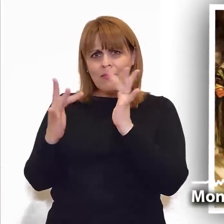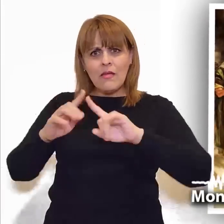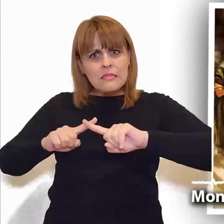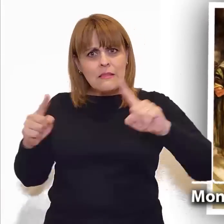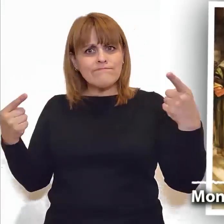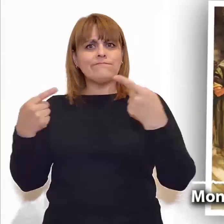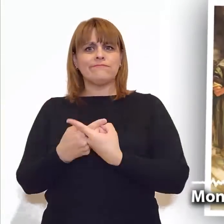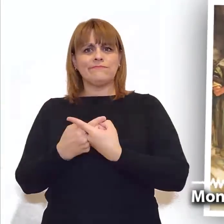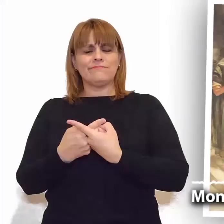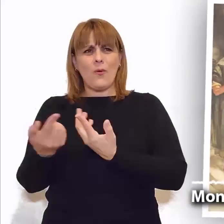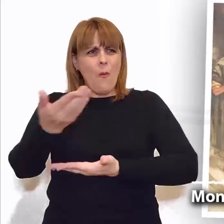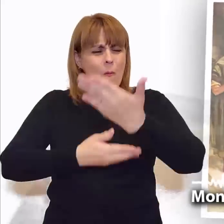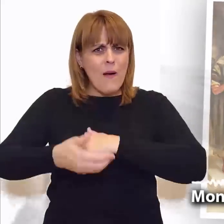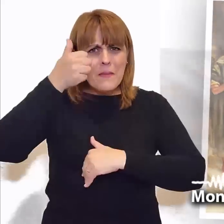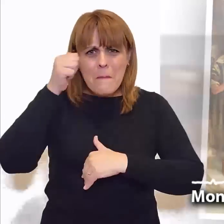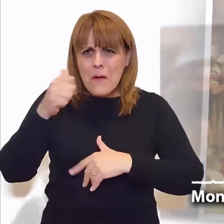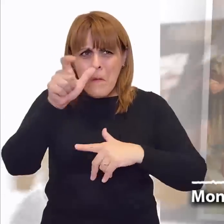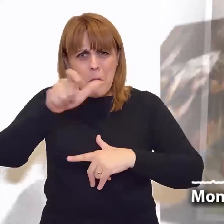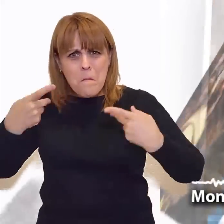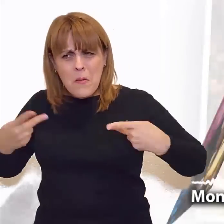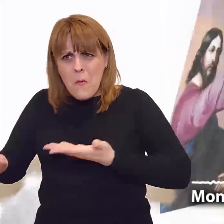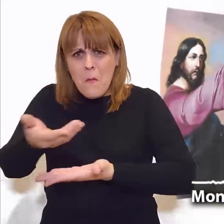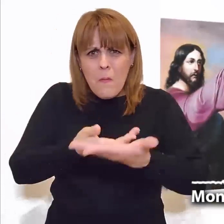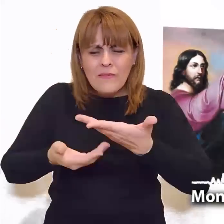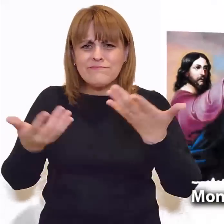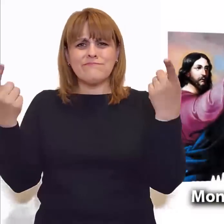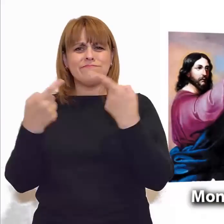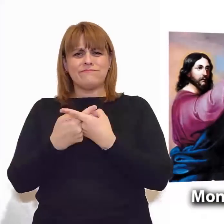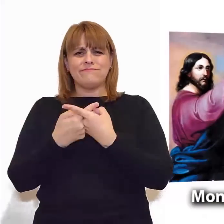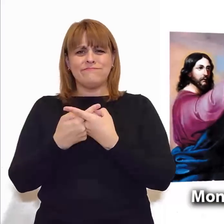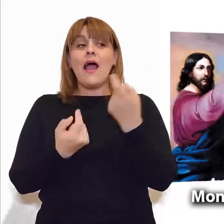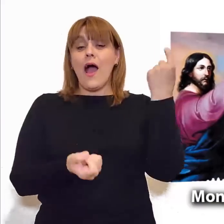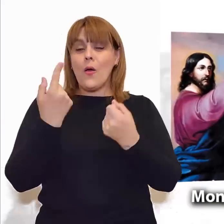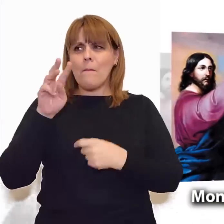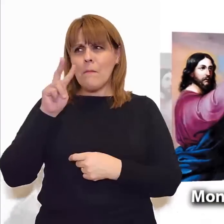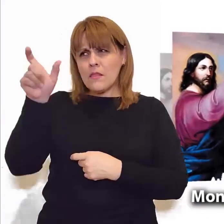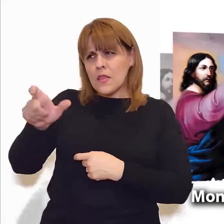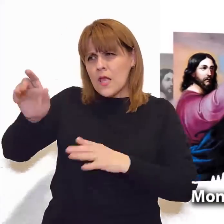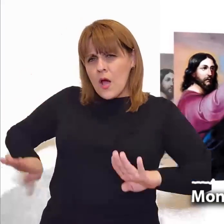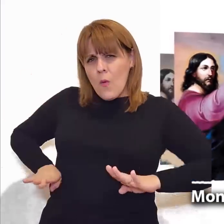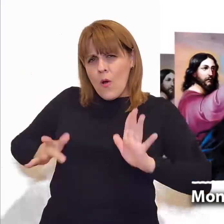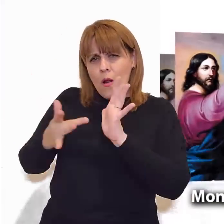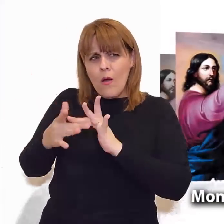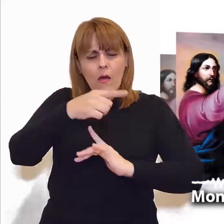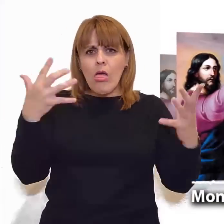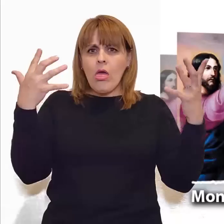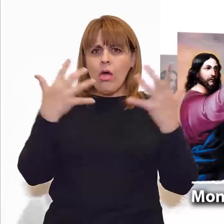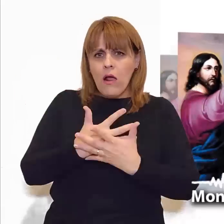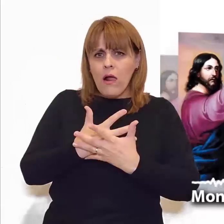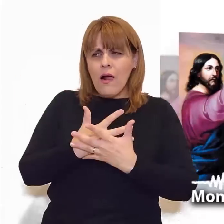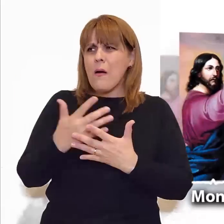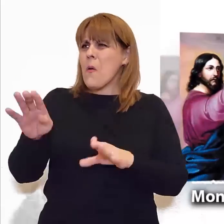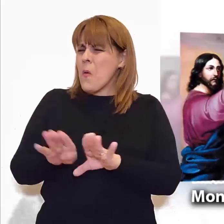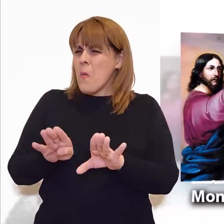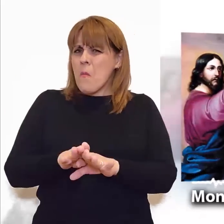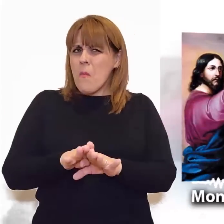perdona todo? Debemos tener bien seguro y firme el amor de Dios, pero no caigamos en el error de creer